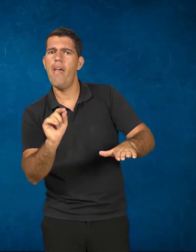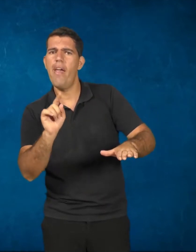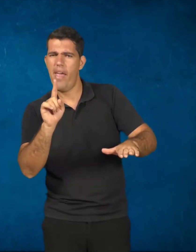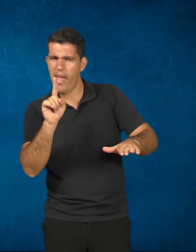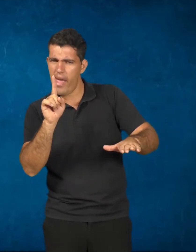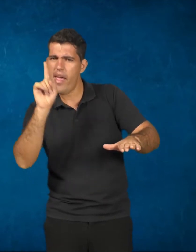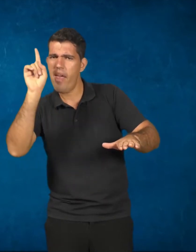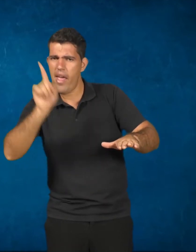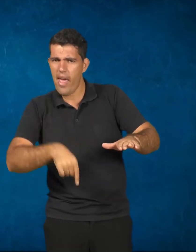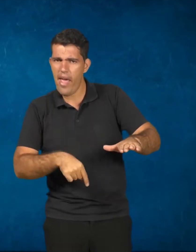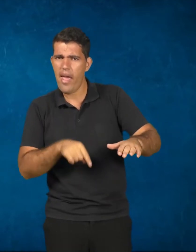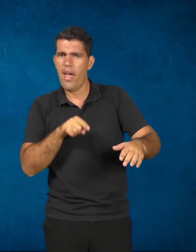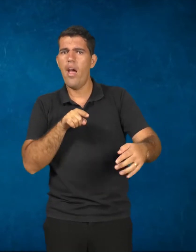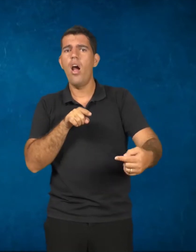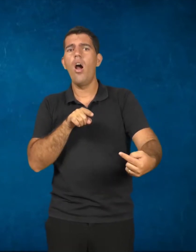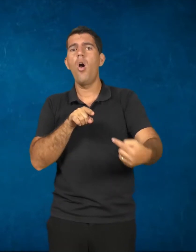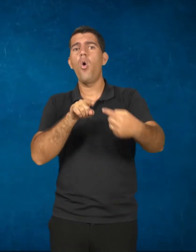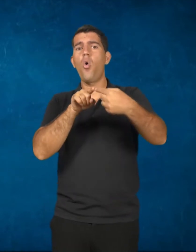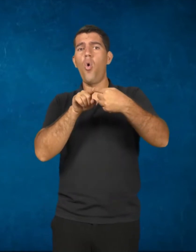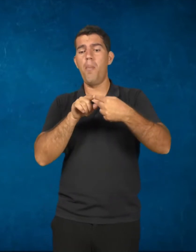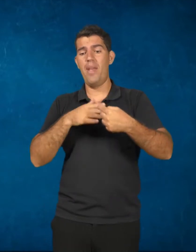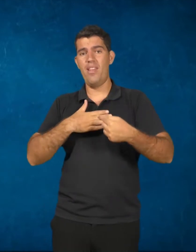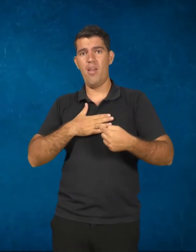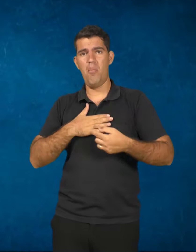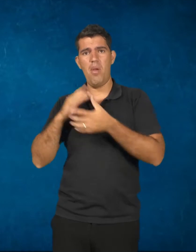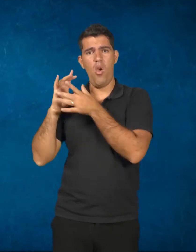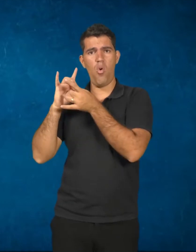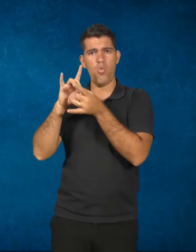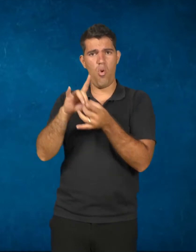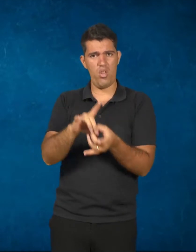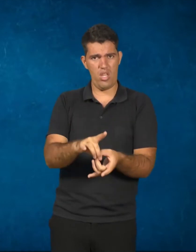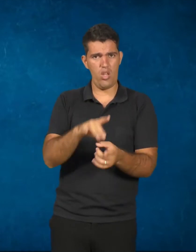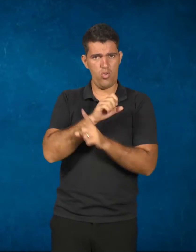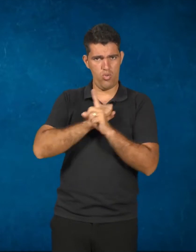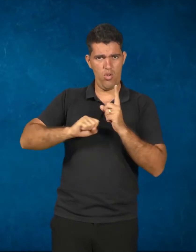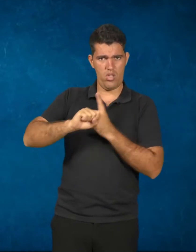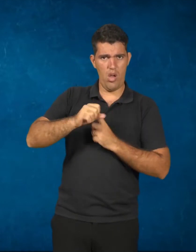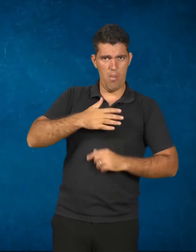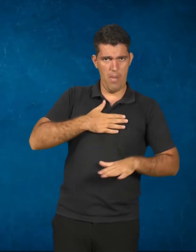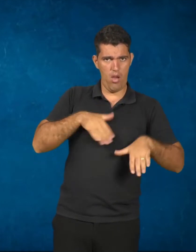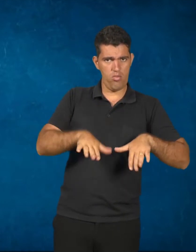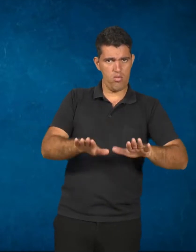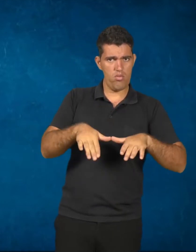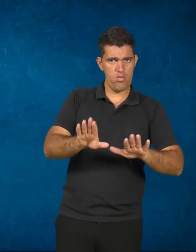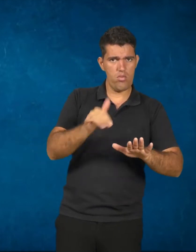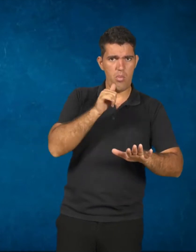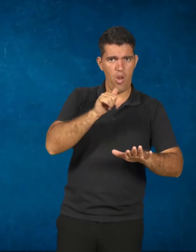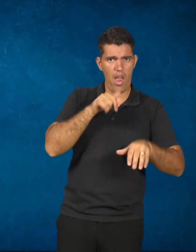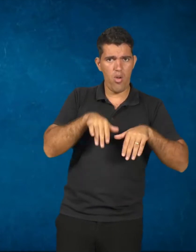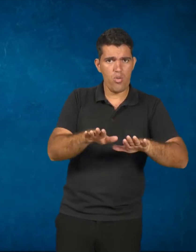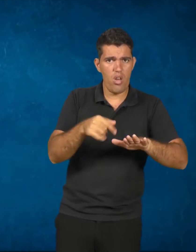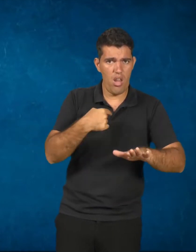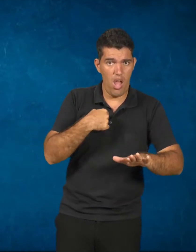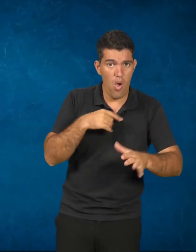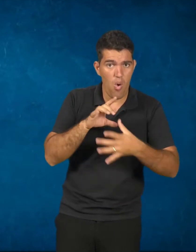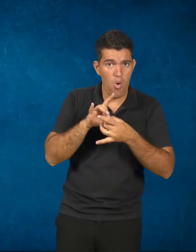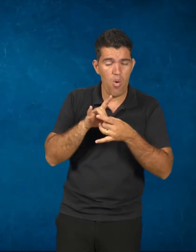que faz parte do contexto social daquela costureira. Ele é um objeto